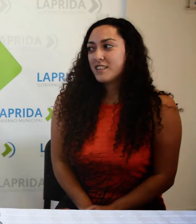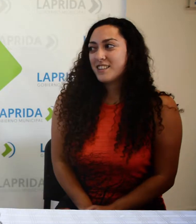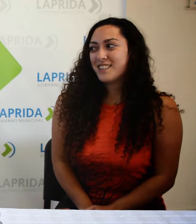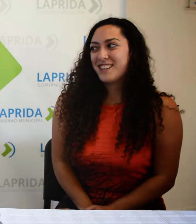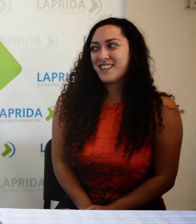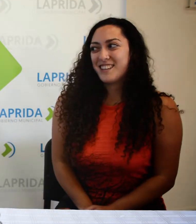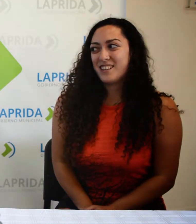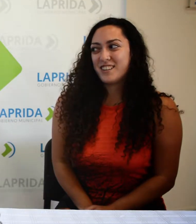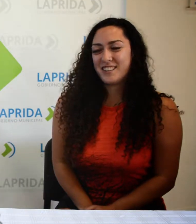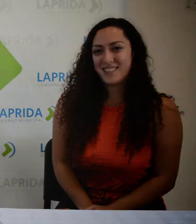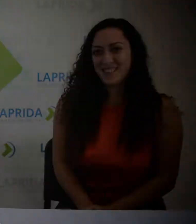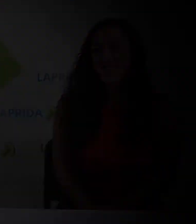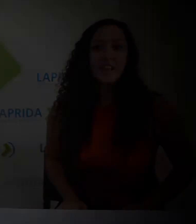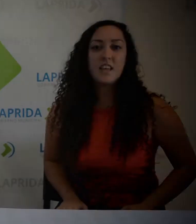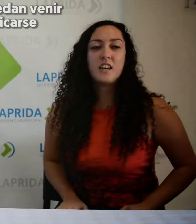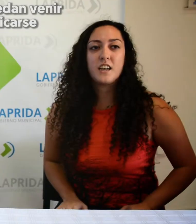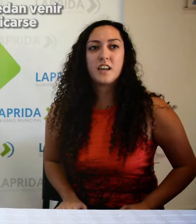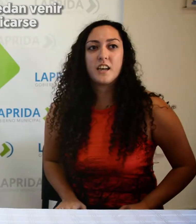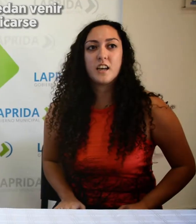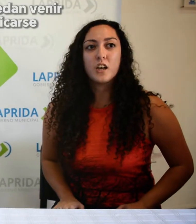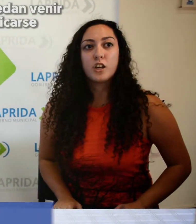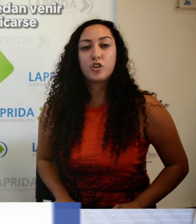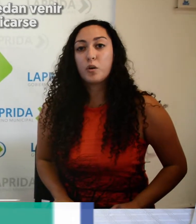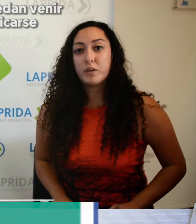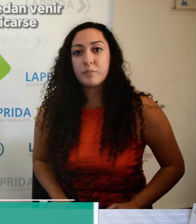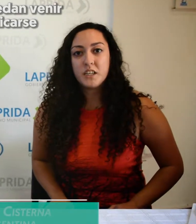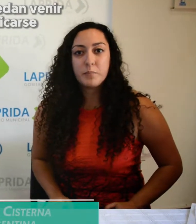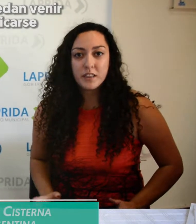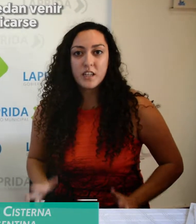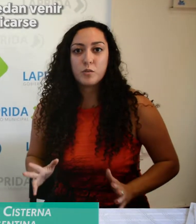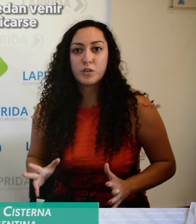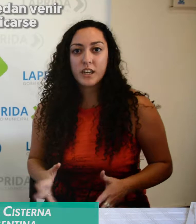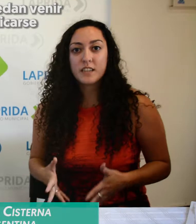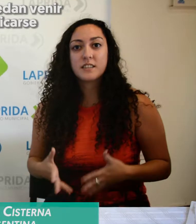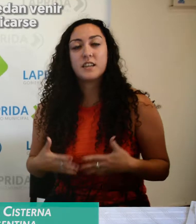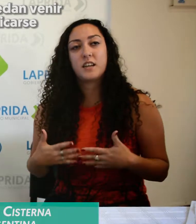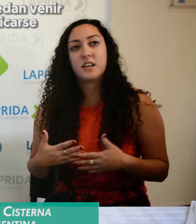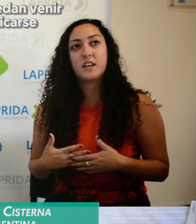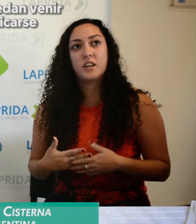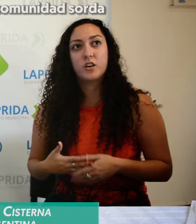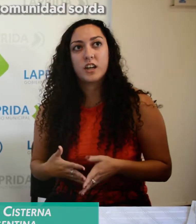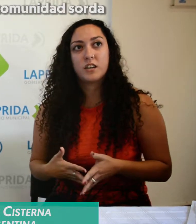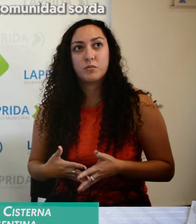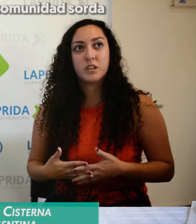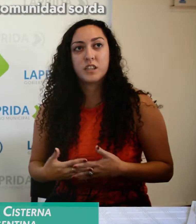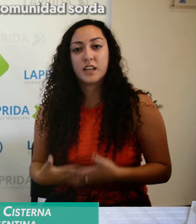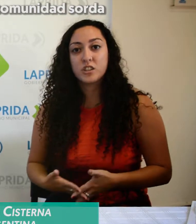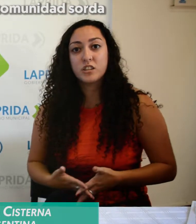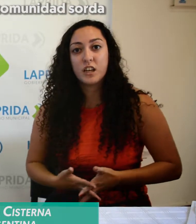La idea es que todos puedan venir a aprender a comunicarse, a lograr una integración de la